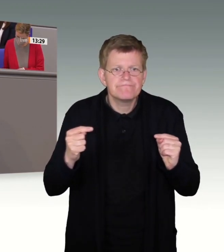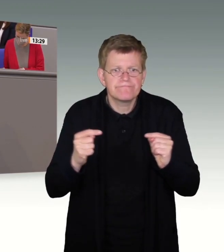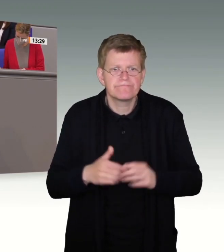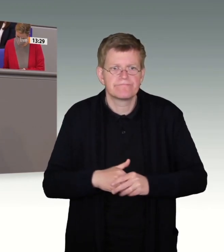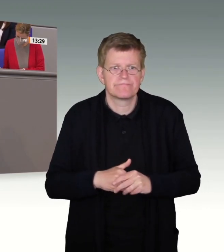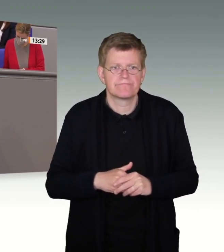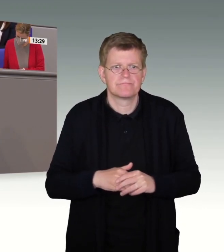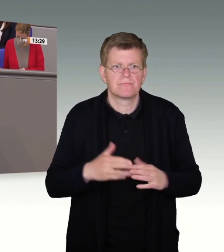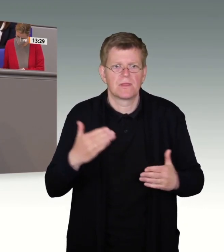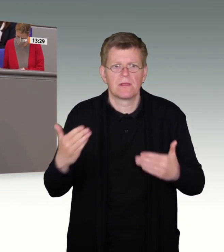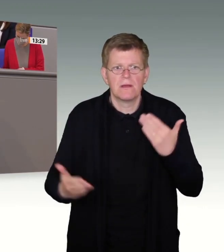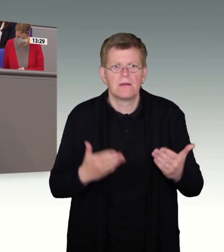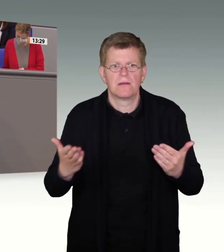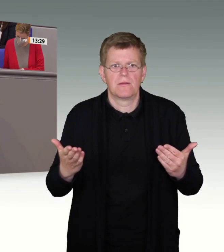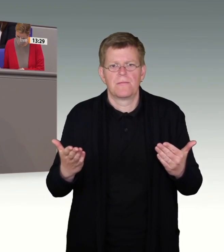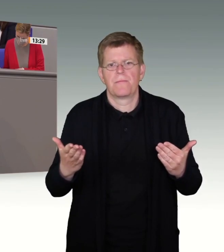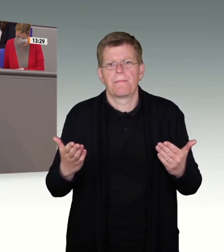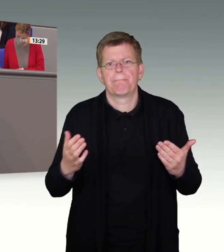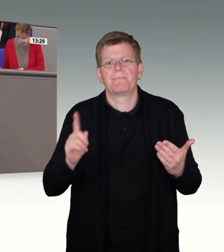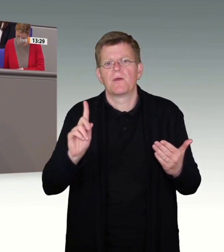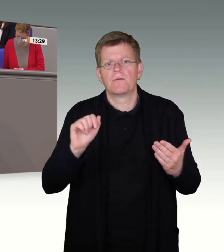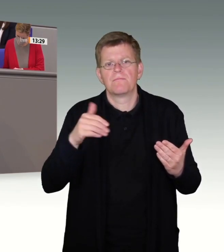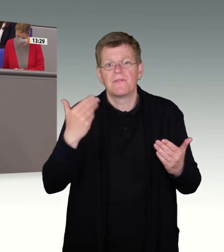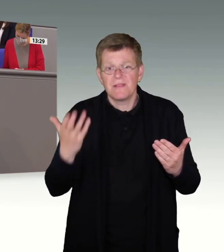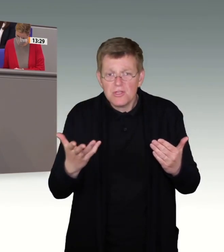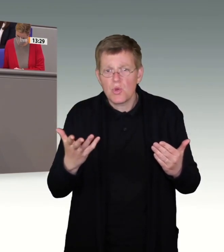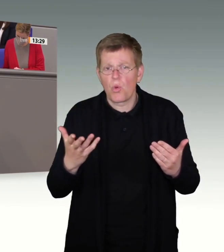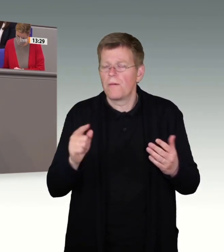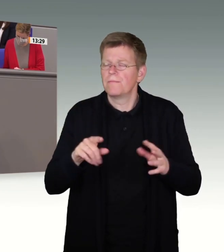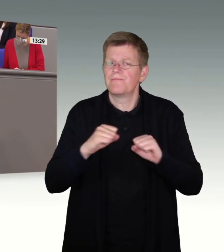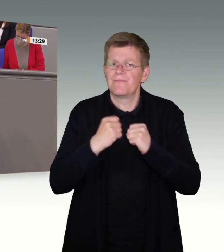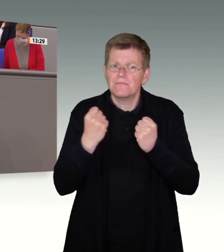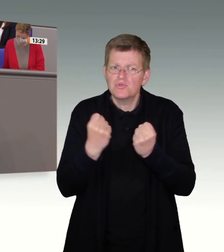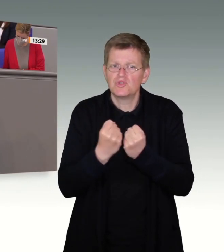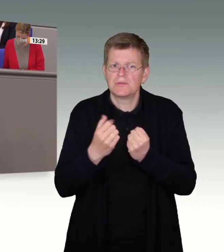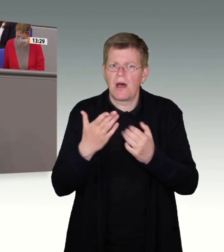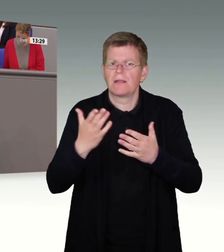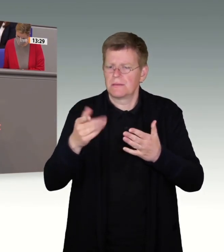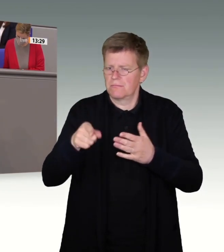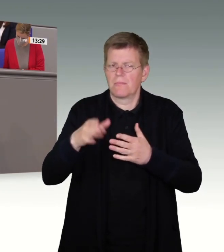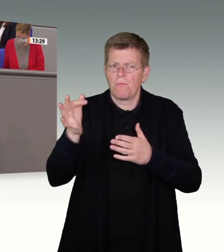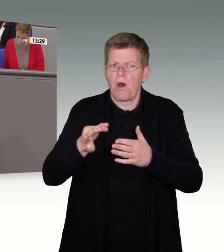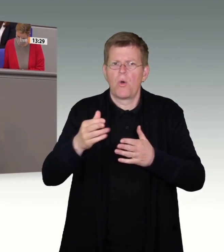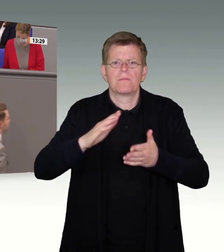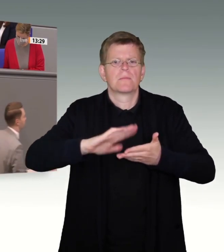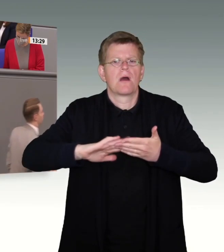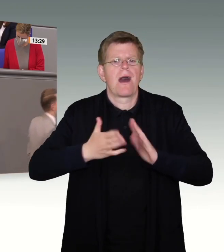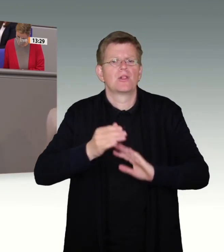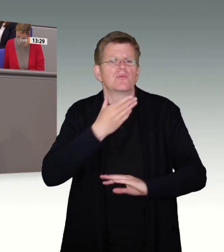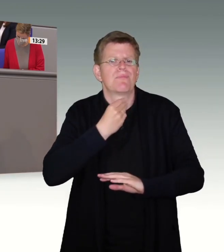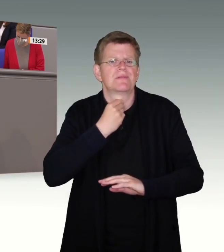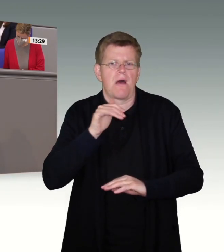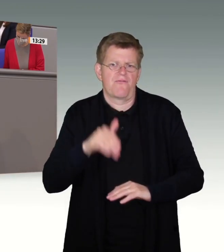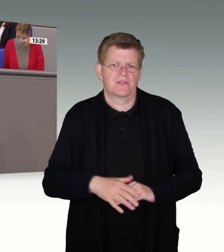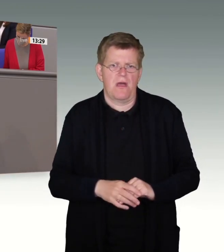unseres Staates insgesamt. Daher besteht hier ganz ohne Zweifel Handlungsbedarf. Das steht für uns als Union